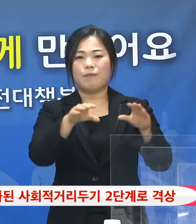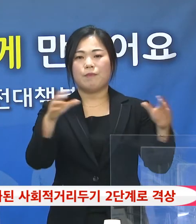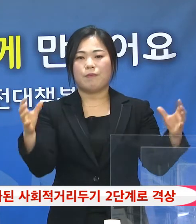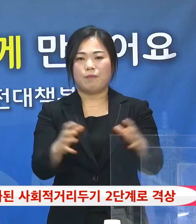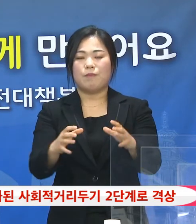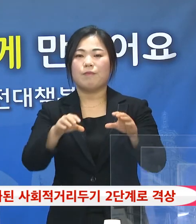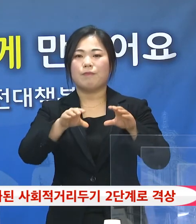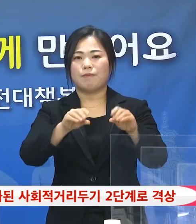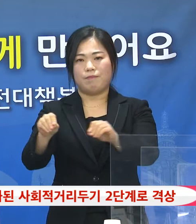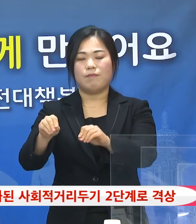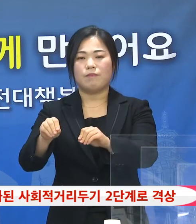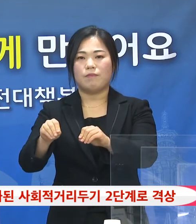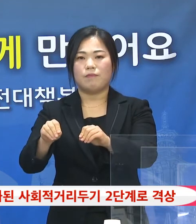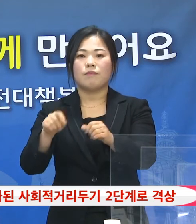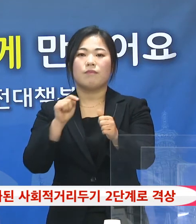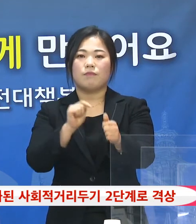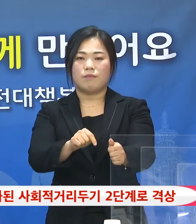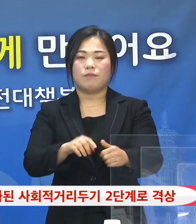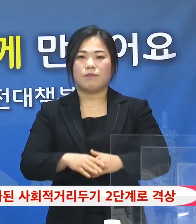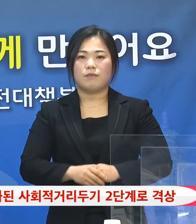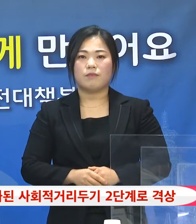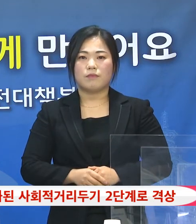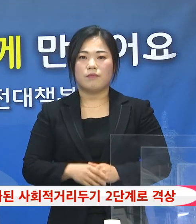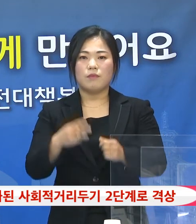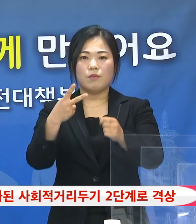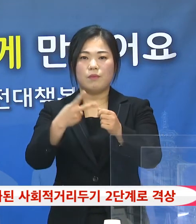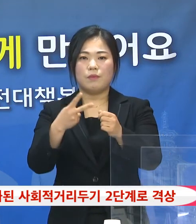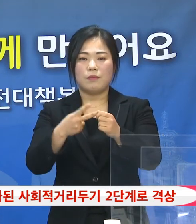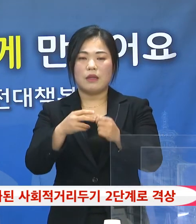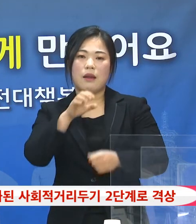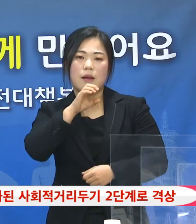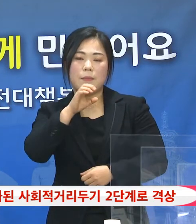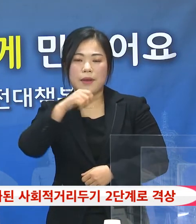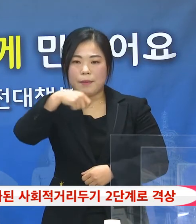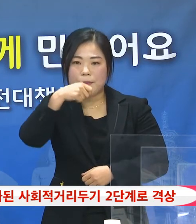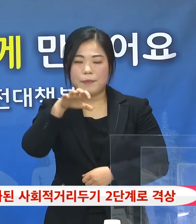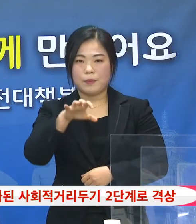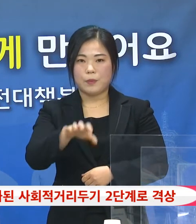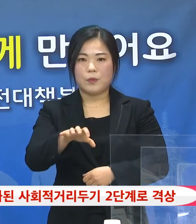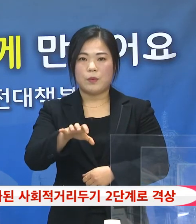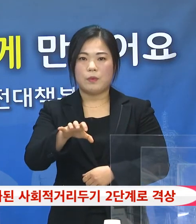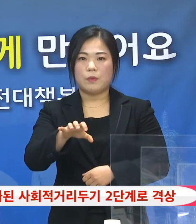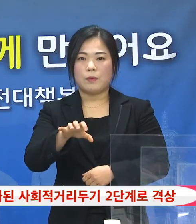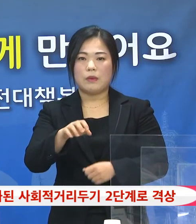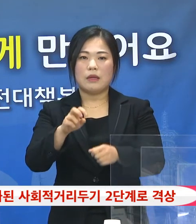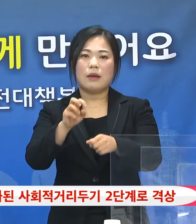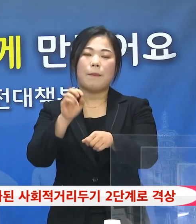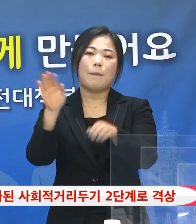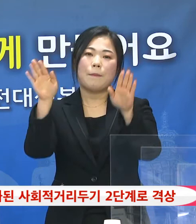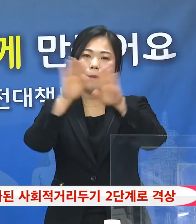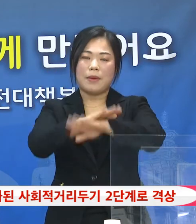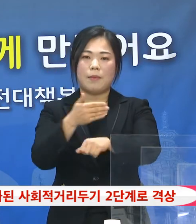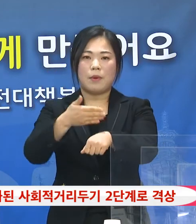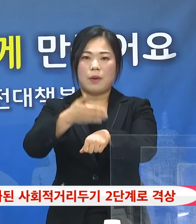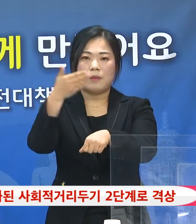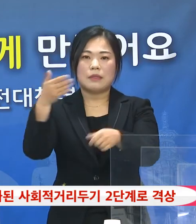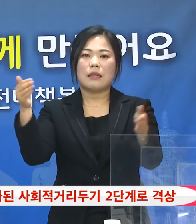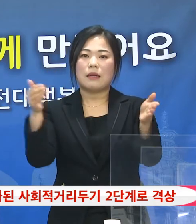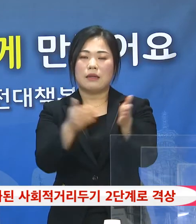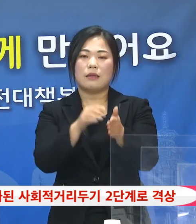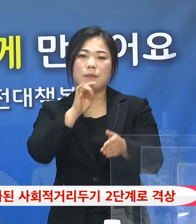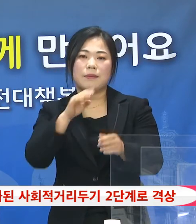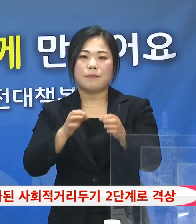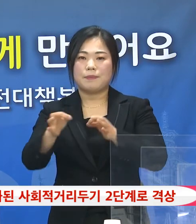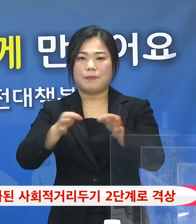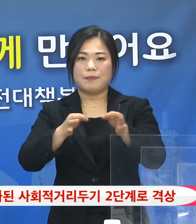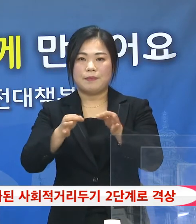발령합니다. 둘째, 카페와 음식점은 21시까지만 영업을 허용하고 21시